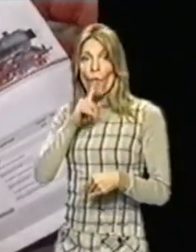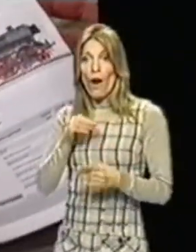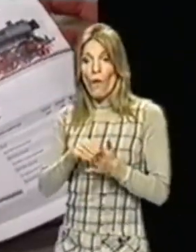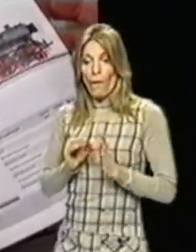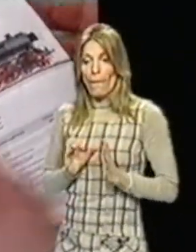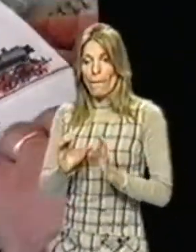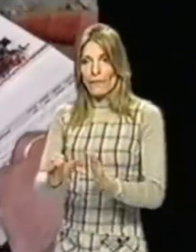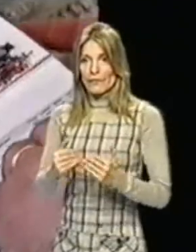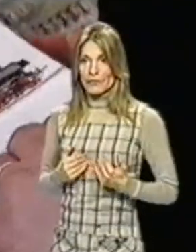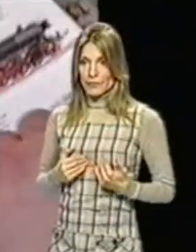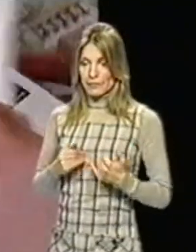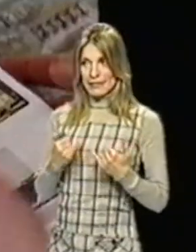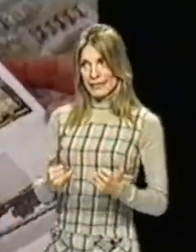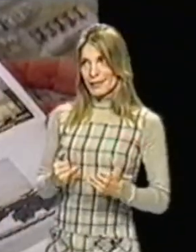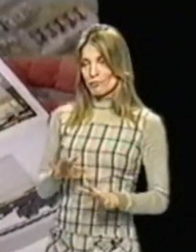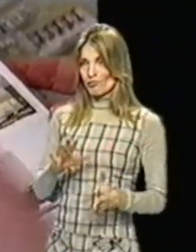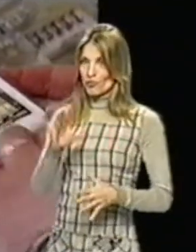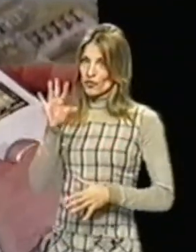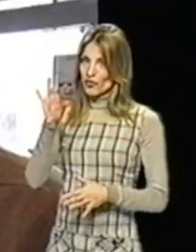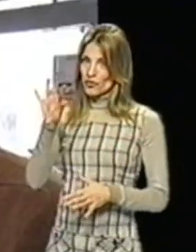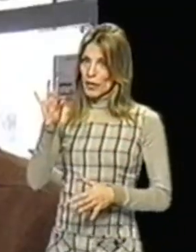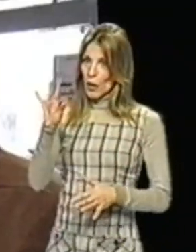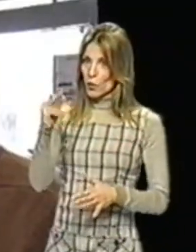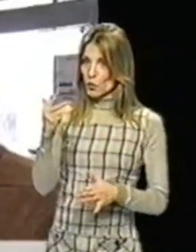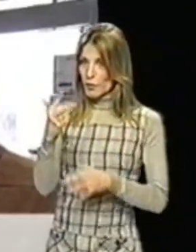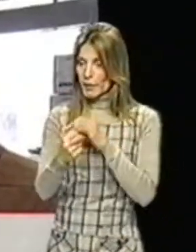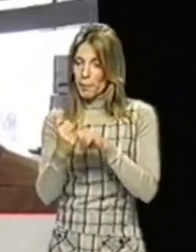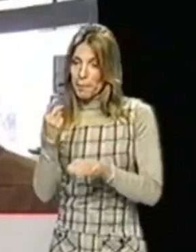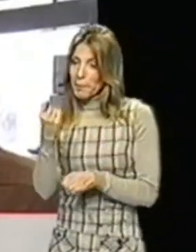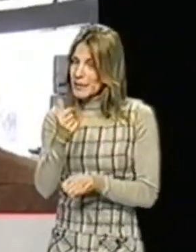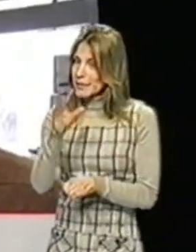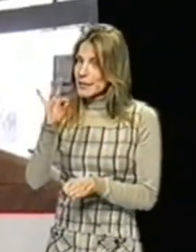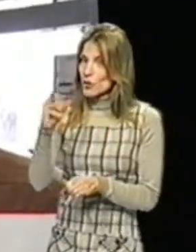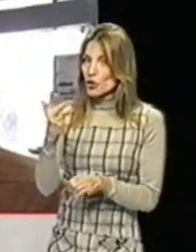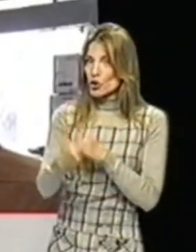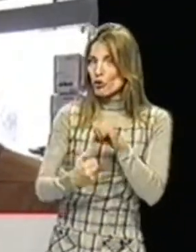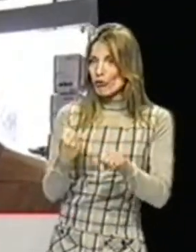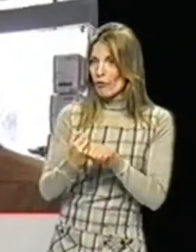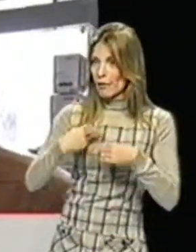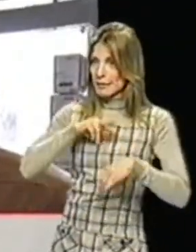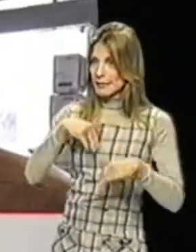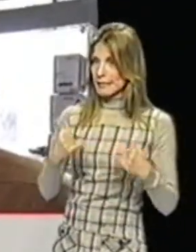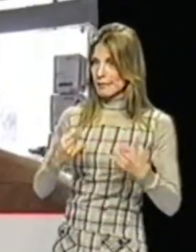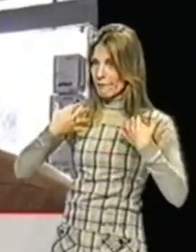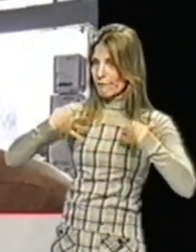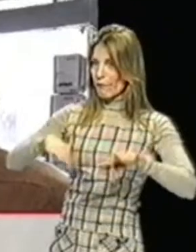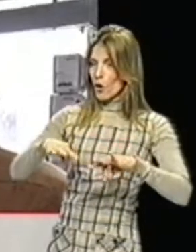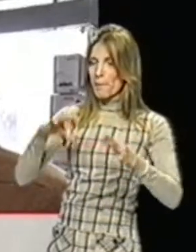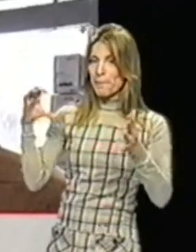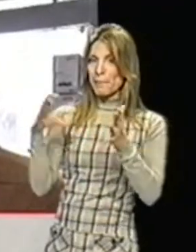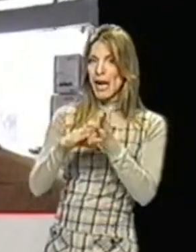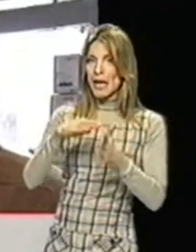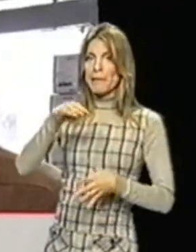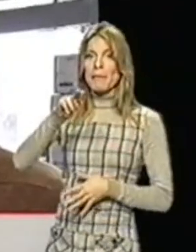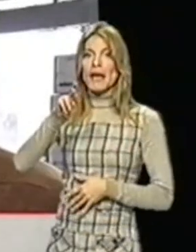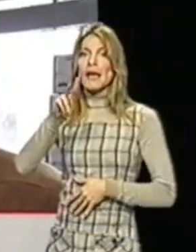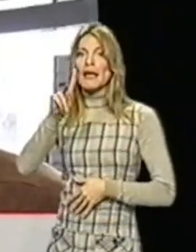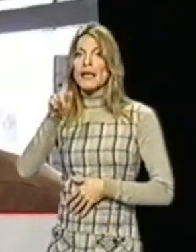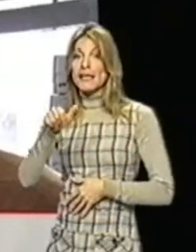58 ans maintenant presque 59 ans que nous vendons Marklin nous ne vendons que je ne